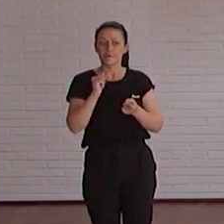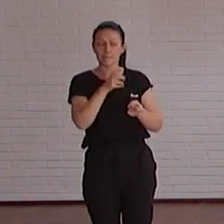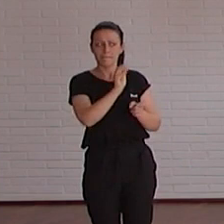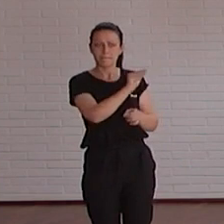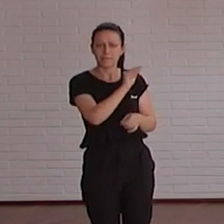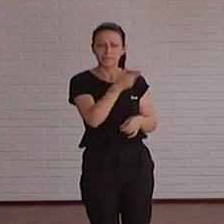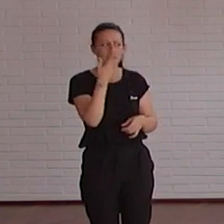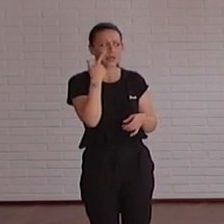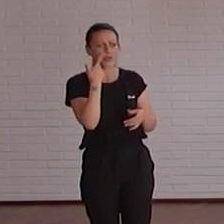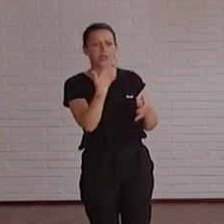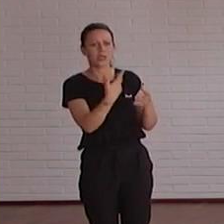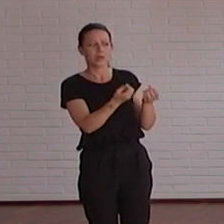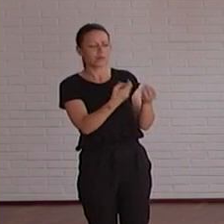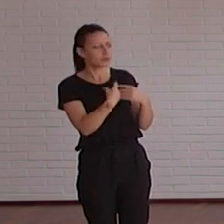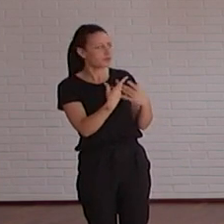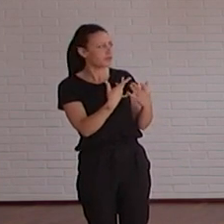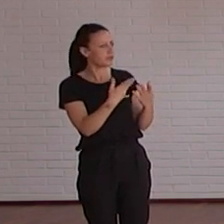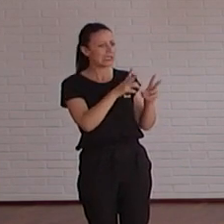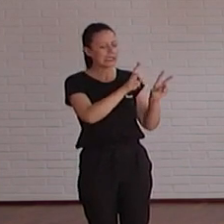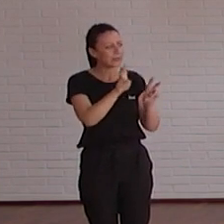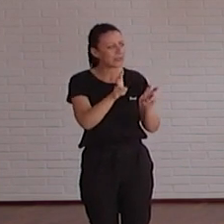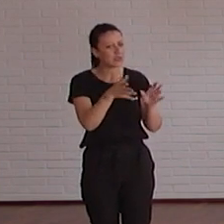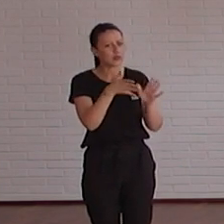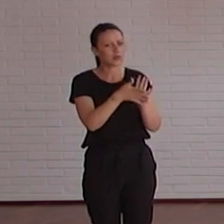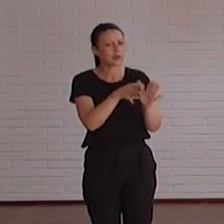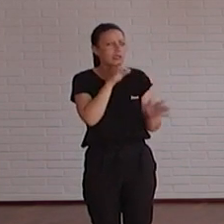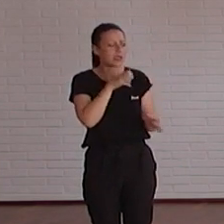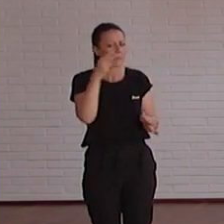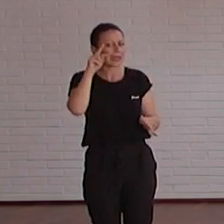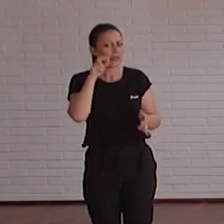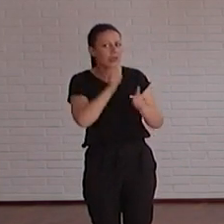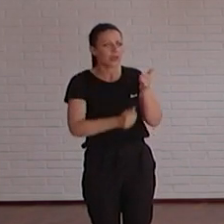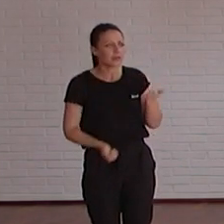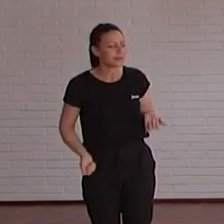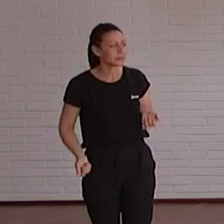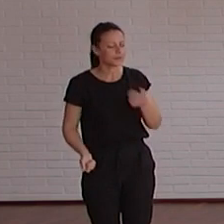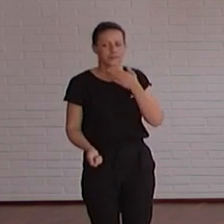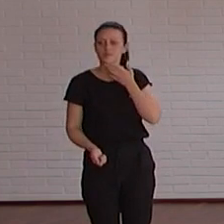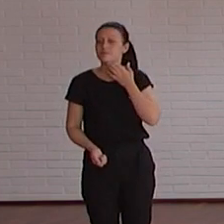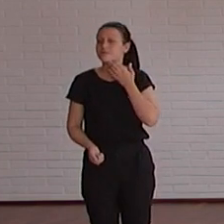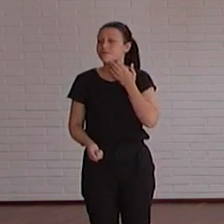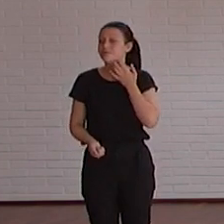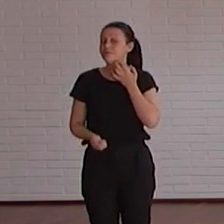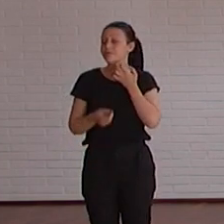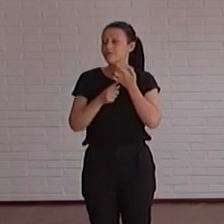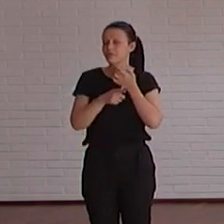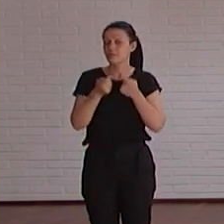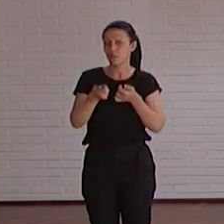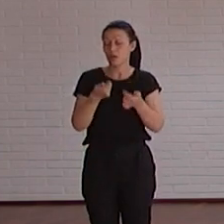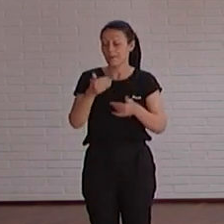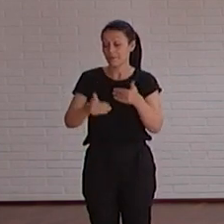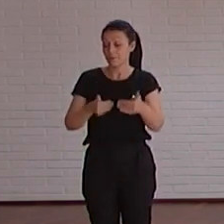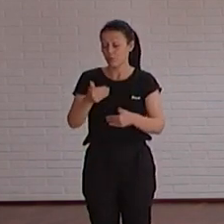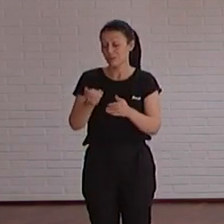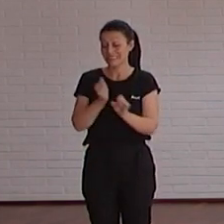oye quien me podría hablar de todo esto entonces yo creo que es eso vamos haciendo poquito a poco